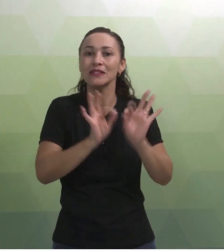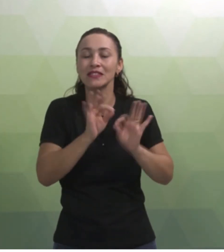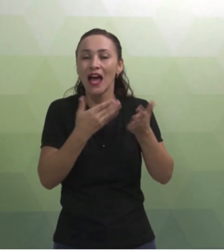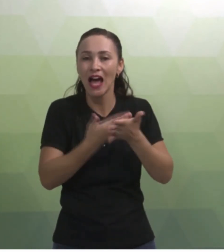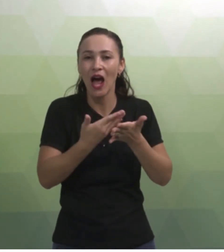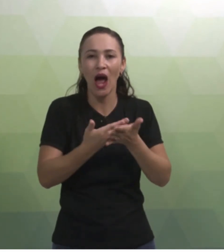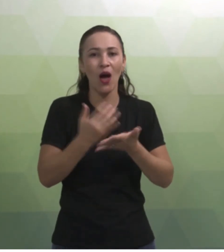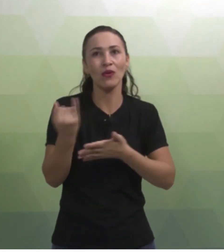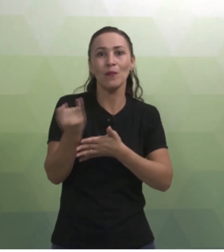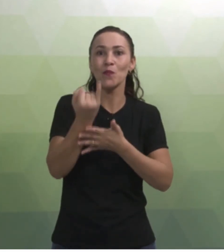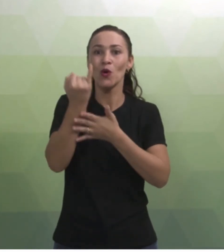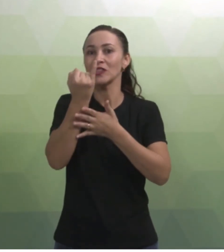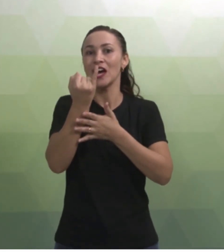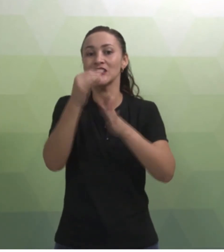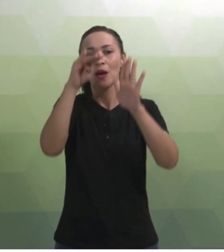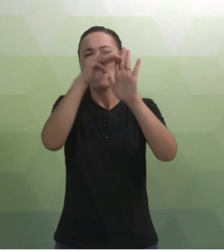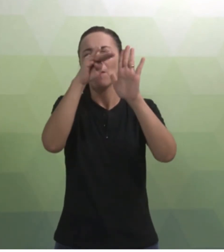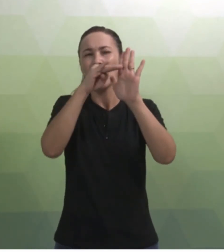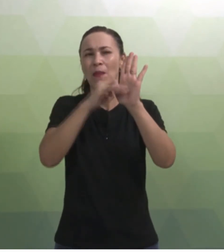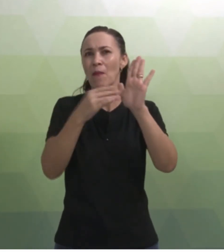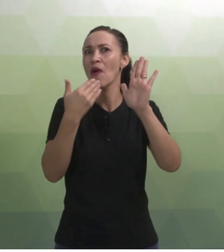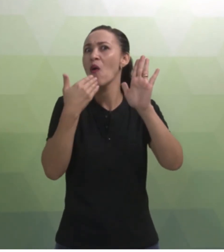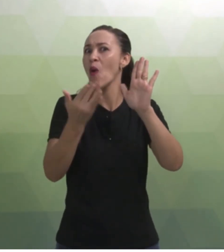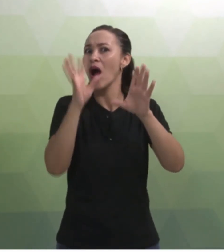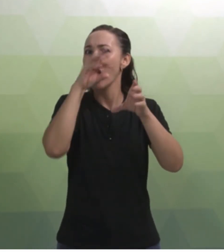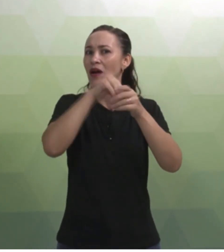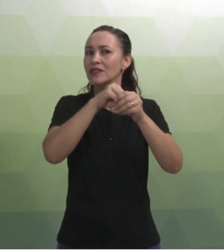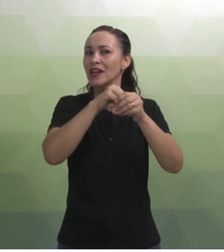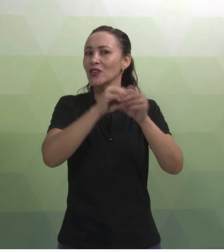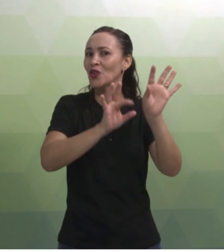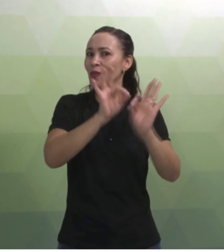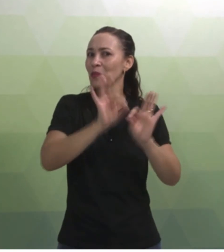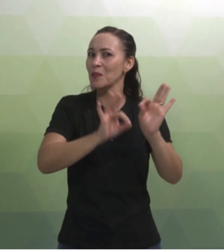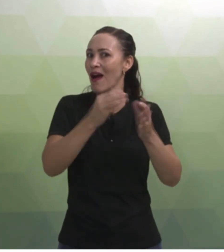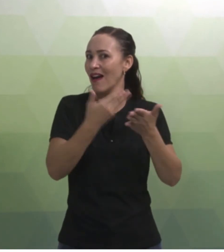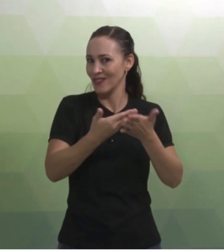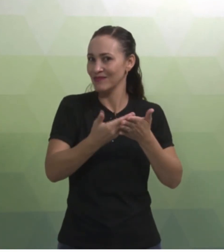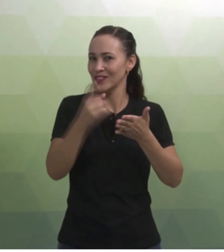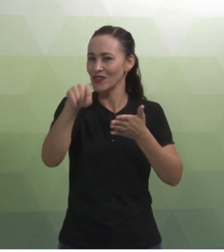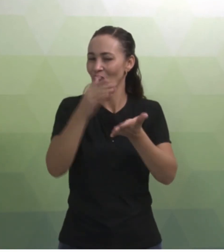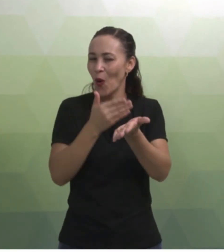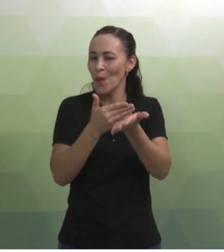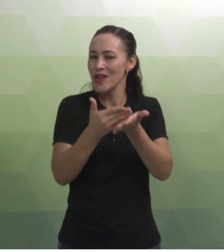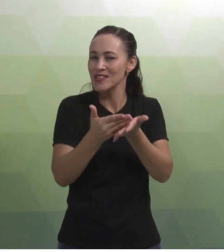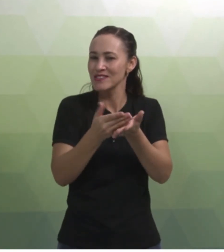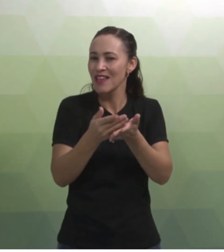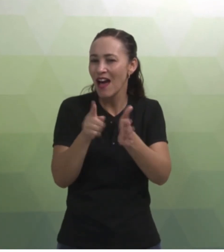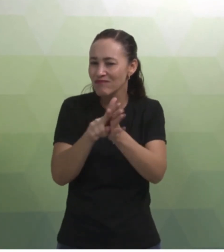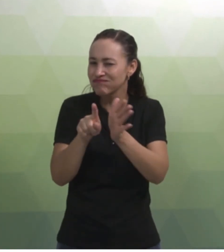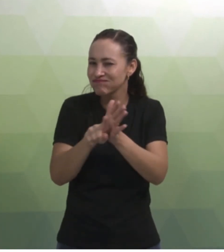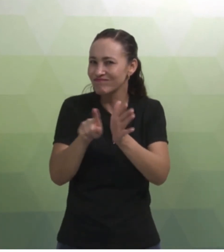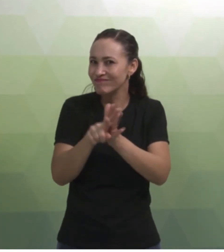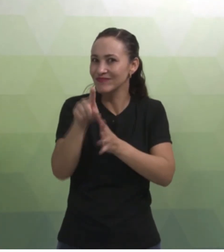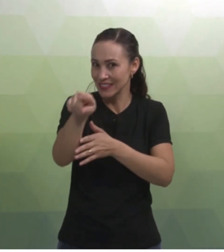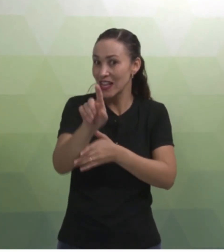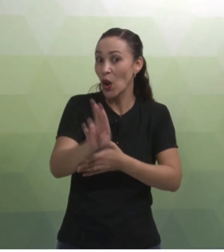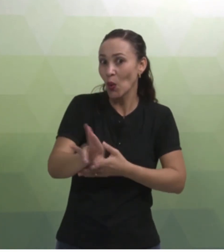plano de aula, a importância do plano de aula, os itens que deve ter no plano de aula. Então, você vai começar a instigar esse professor.